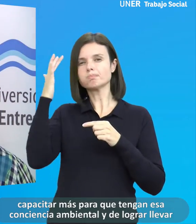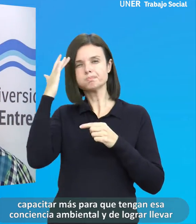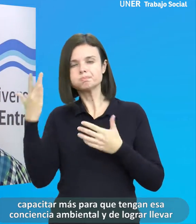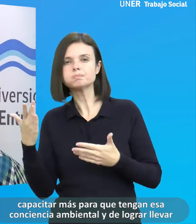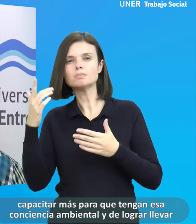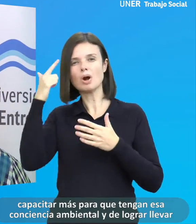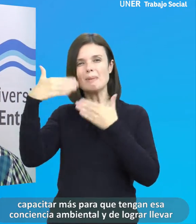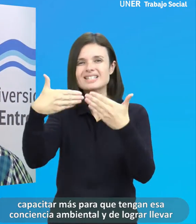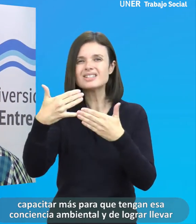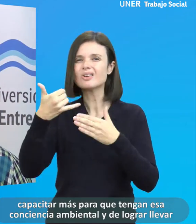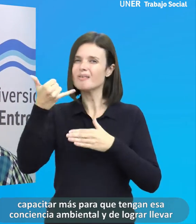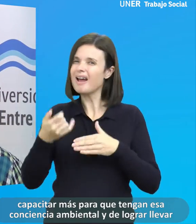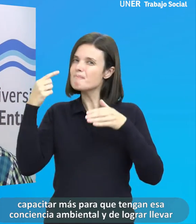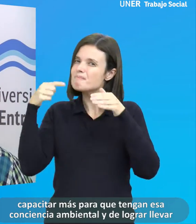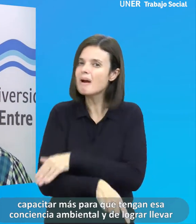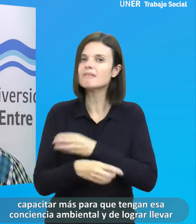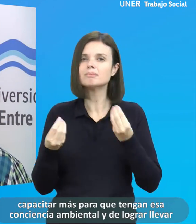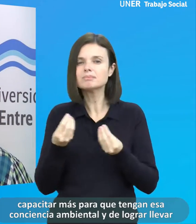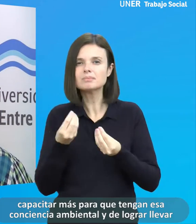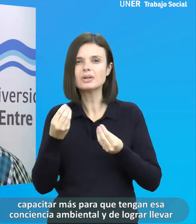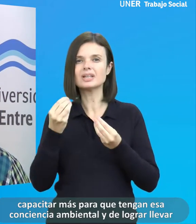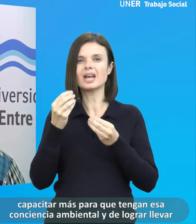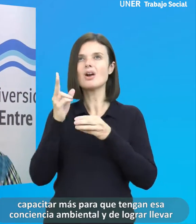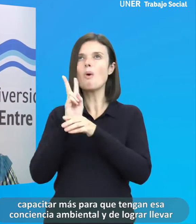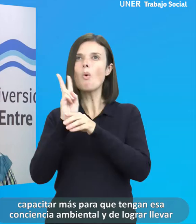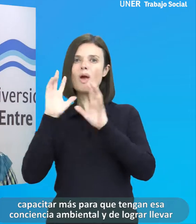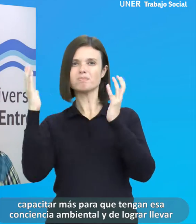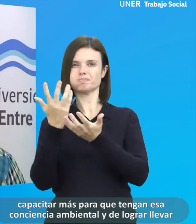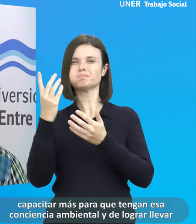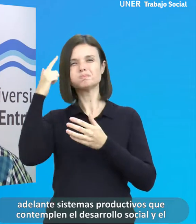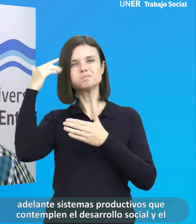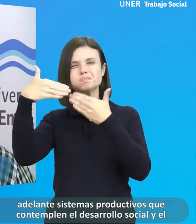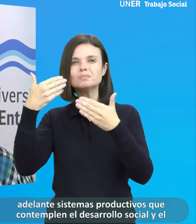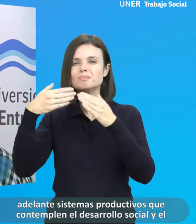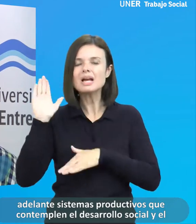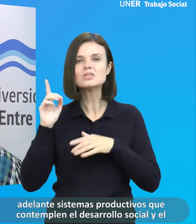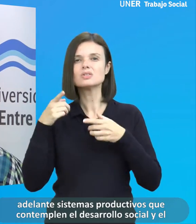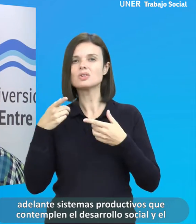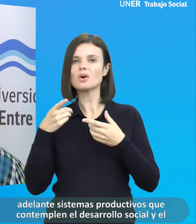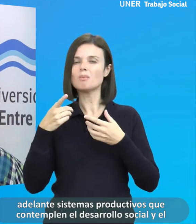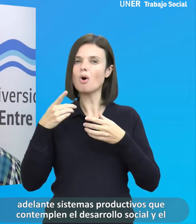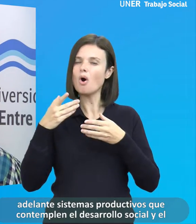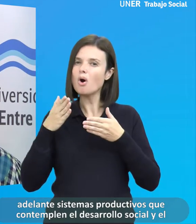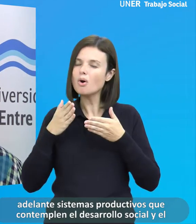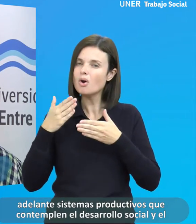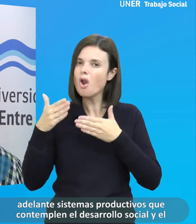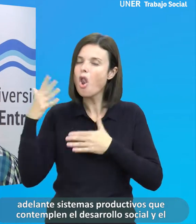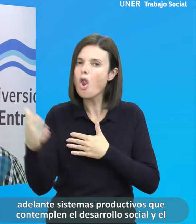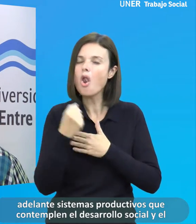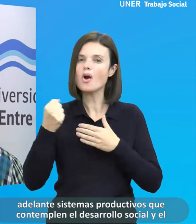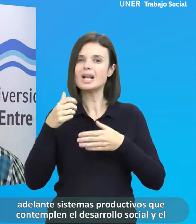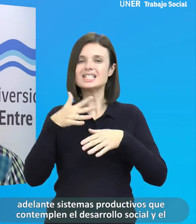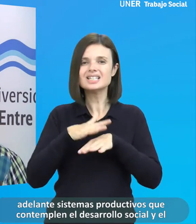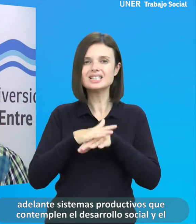debemos capacitar más para que tengan esa conciencia ambiental y de lograr llevar adelante sistemas productivos que